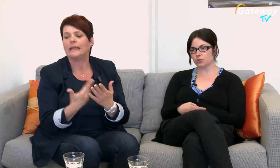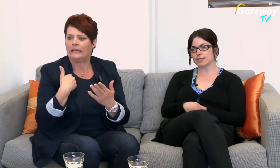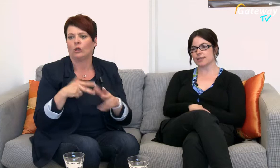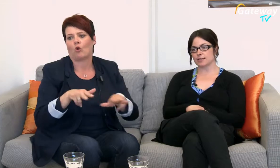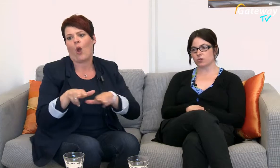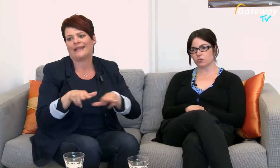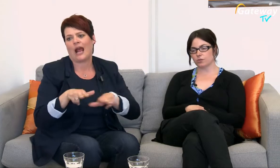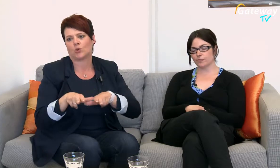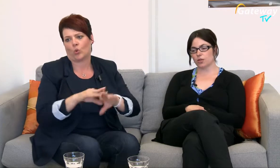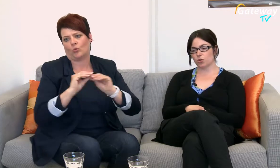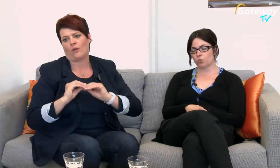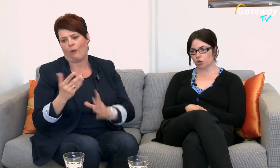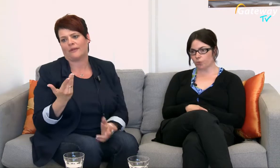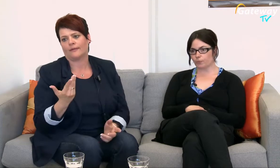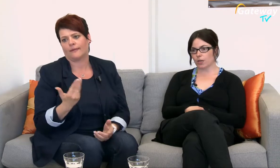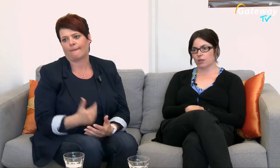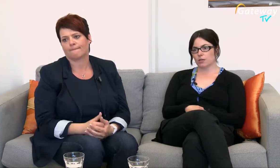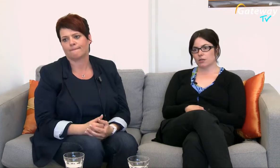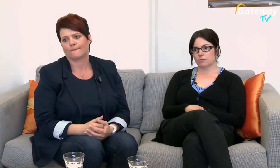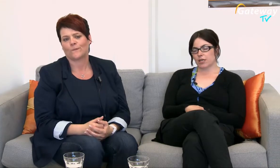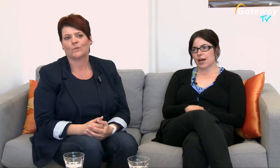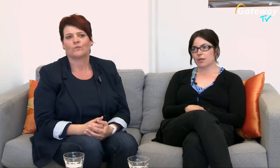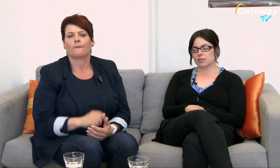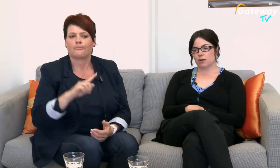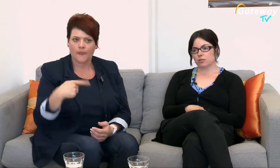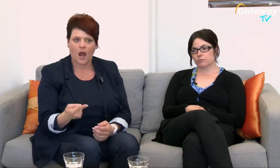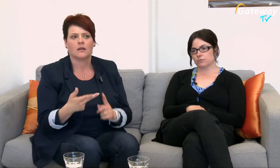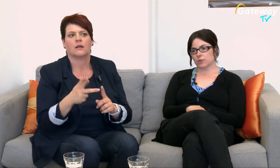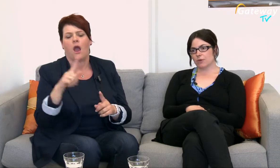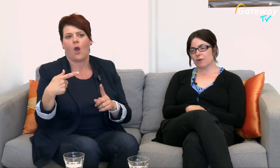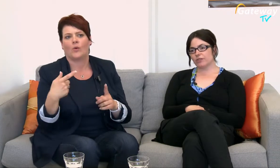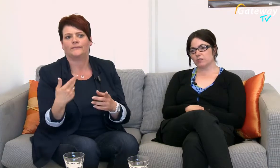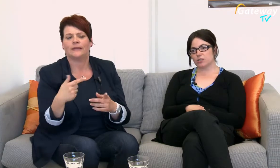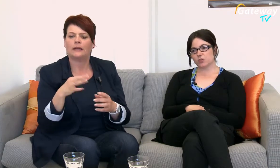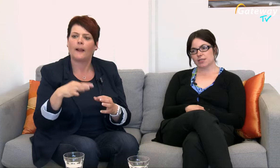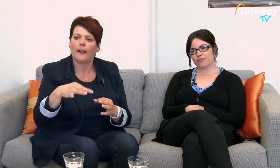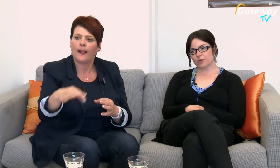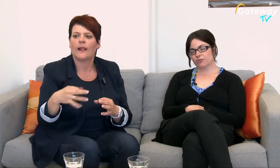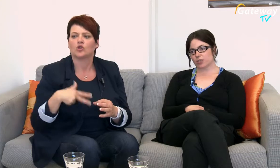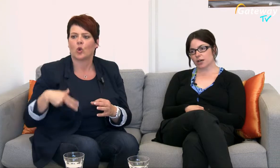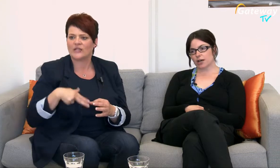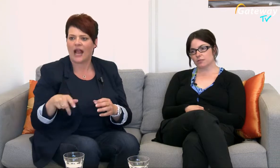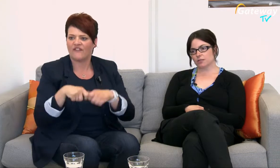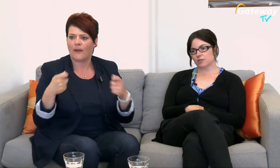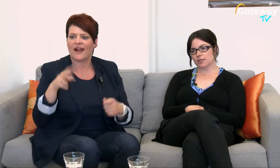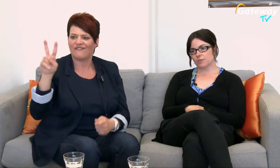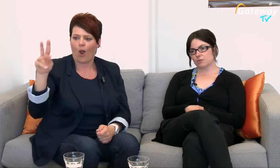letztendlich auch übernommen Dann arbeite ich auch immer mal wieder mit dem Sozialverband VdK zusammen, mit dem